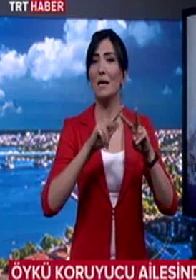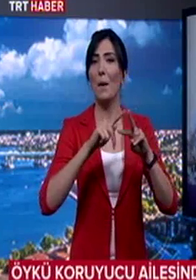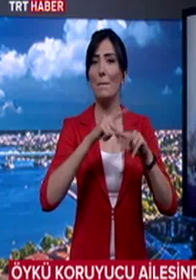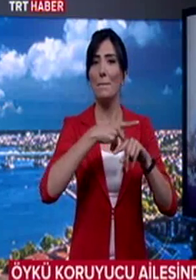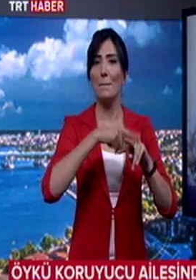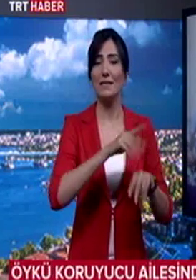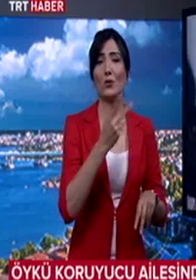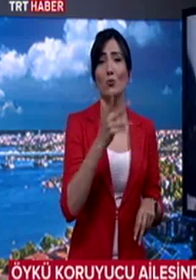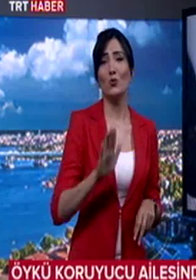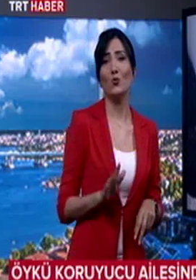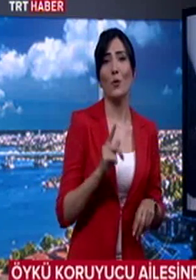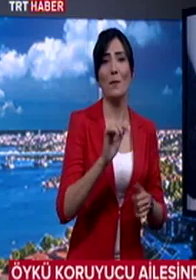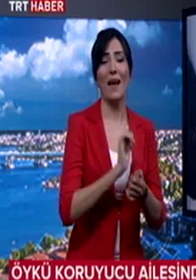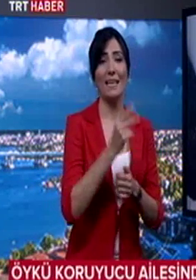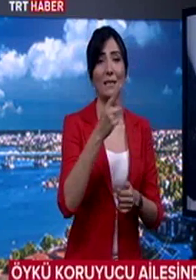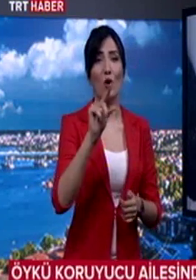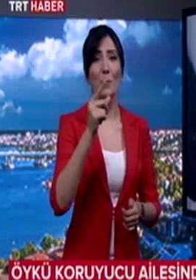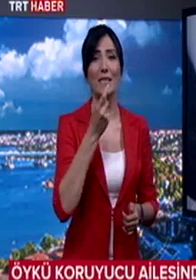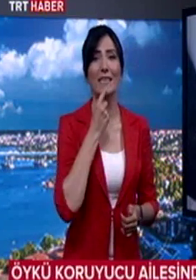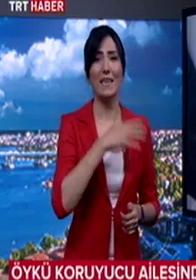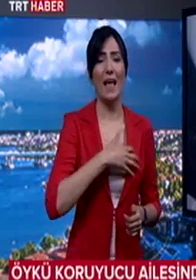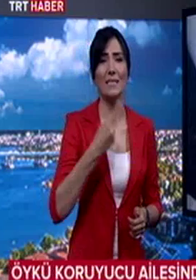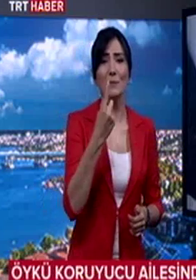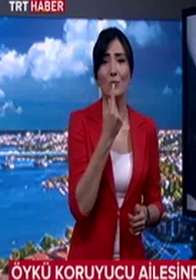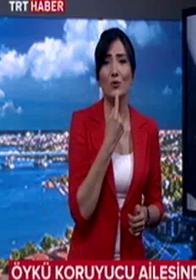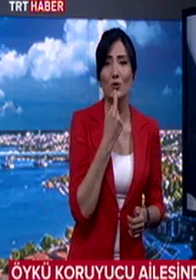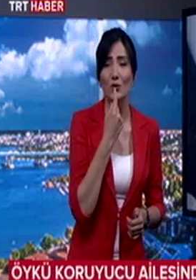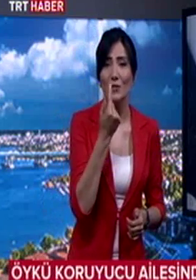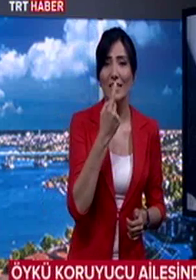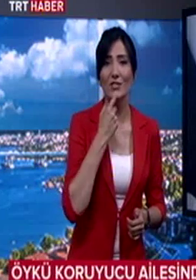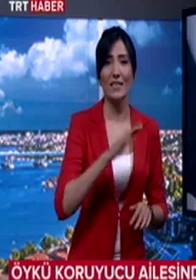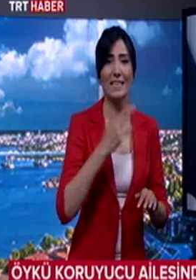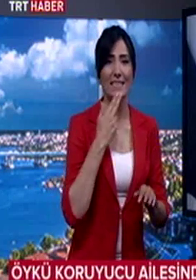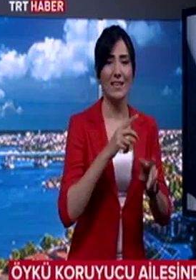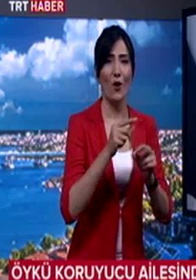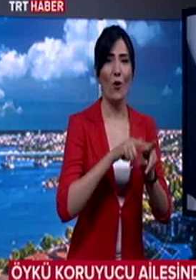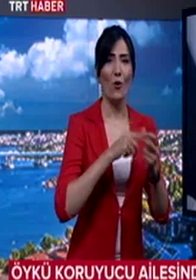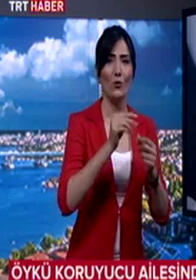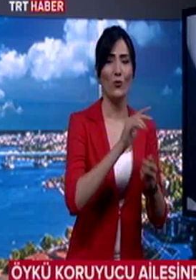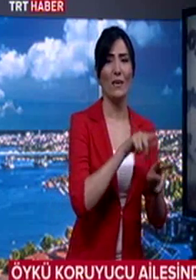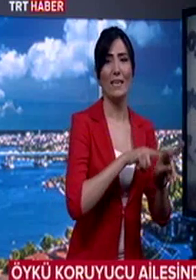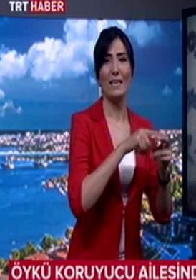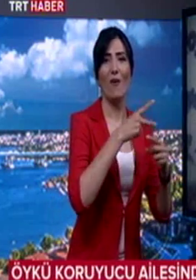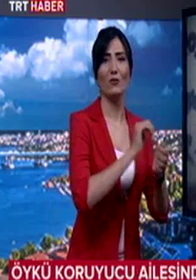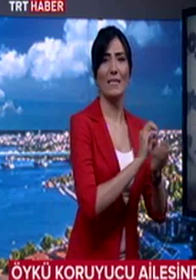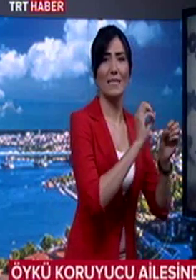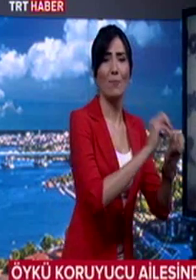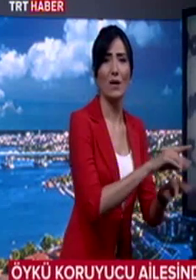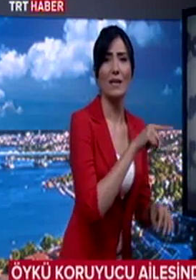aile. 2011 yılında annesi 1,5 yaşındaki kızı Öykü'yü Yavuz ailesine bıraktı. Yavuz çifti çocuğa ücreti